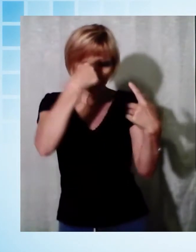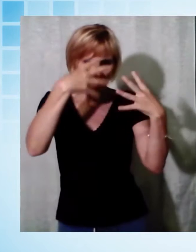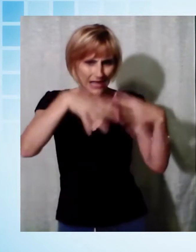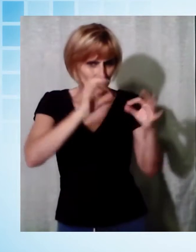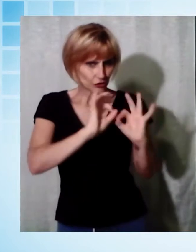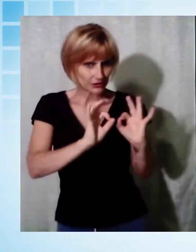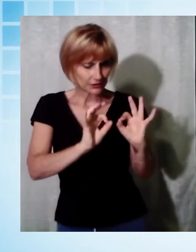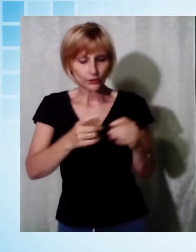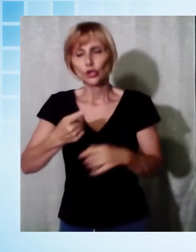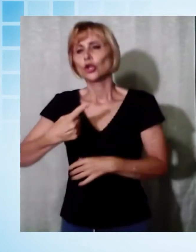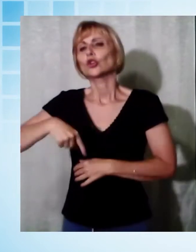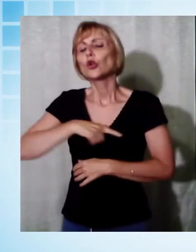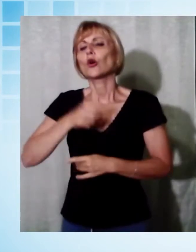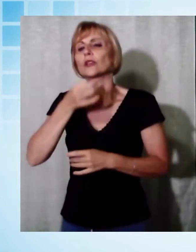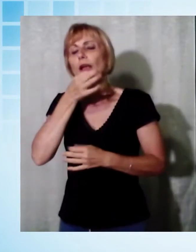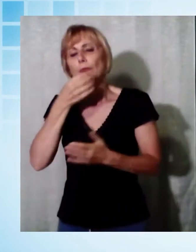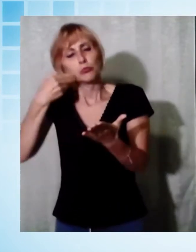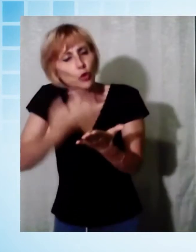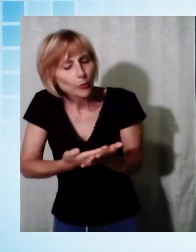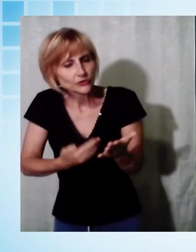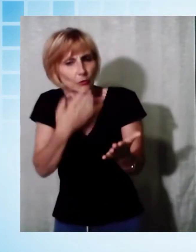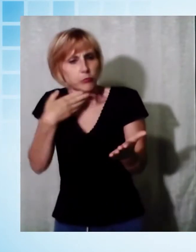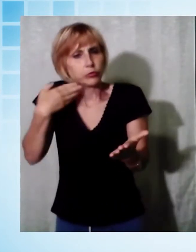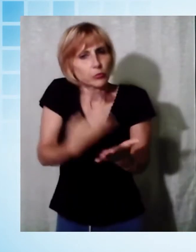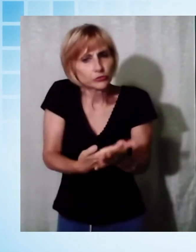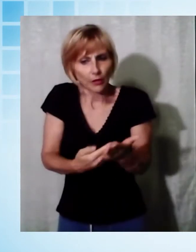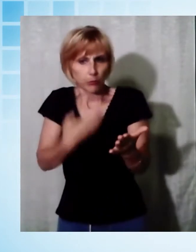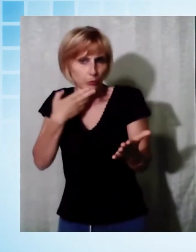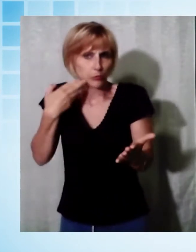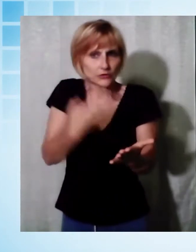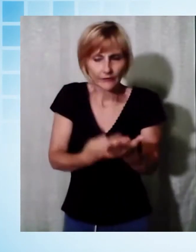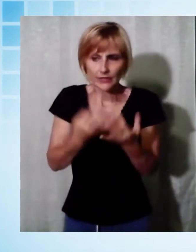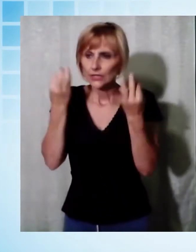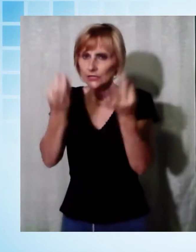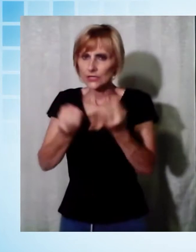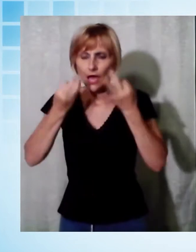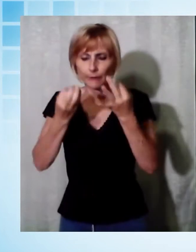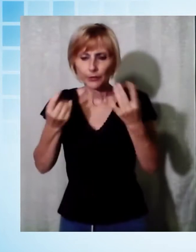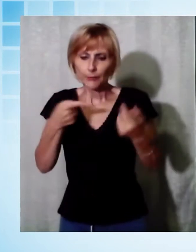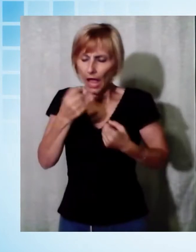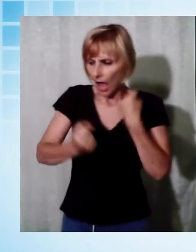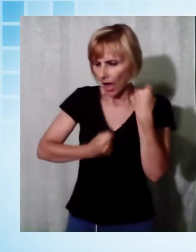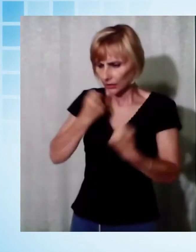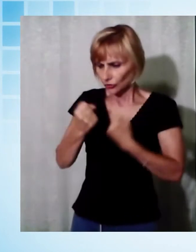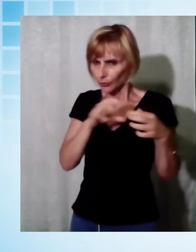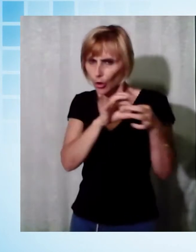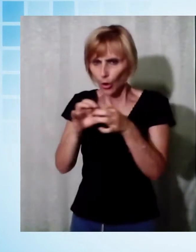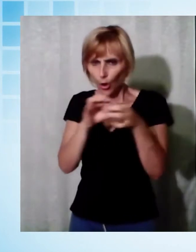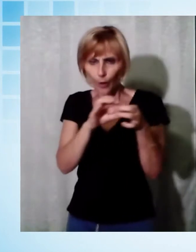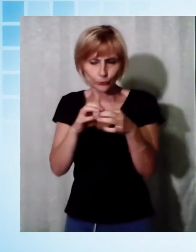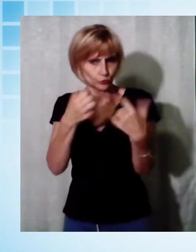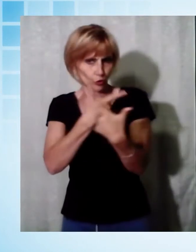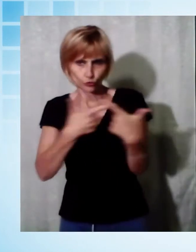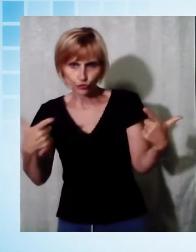atteggiamento propositivo in qualsiasi tema, purtroppo questo atteggiamento collaborativo dell'opposizione è stato